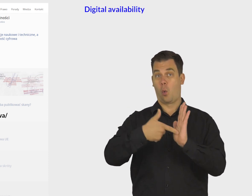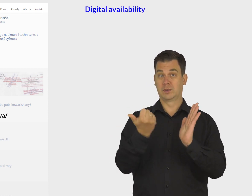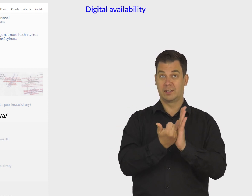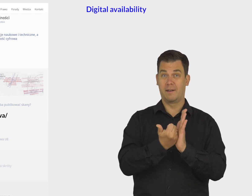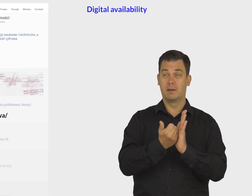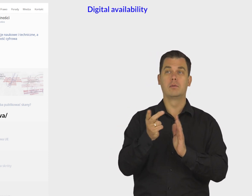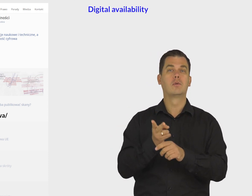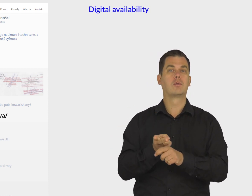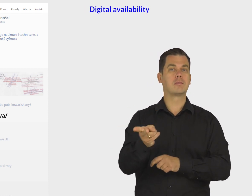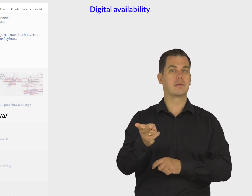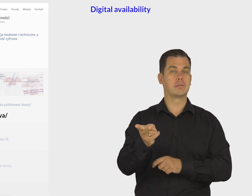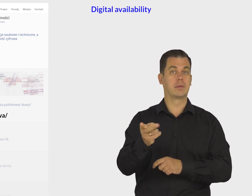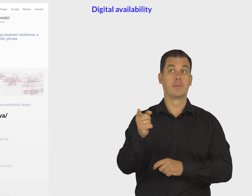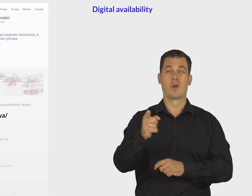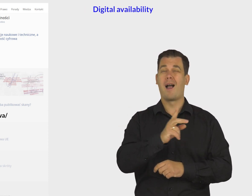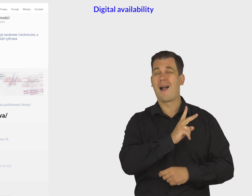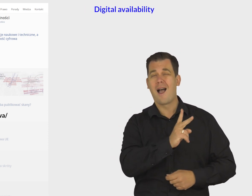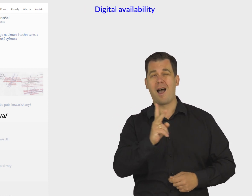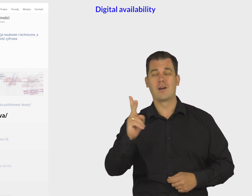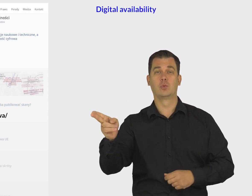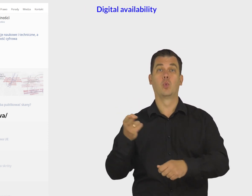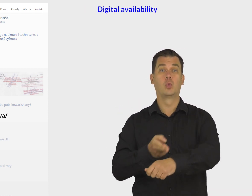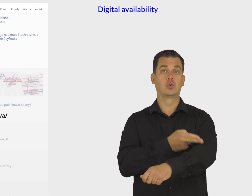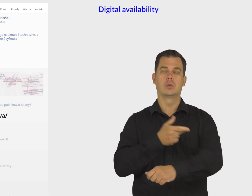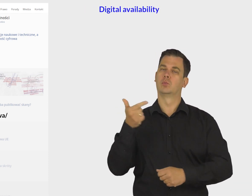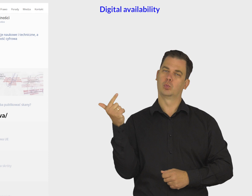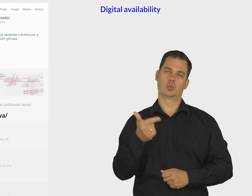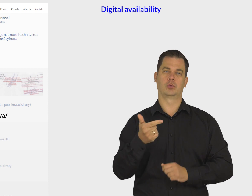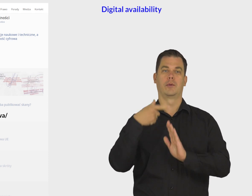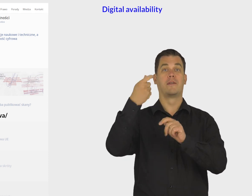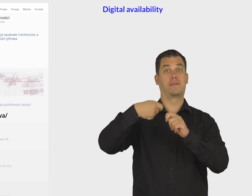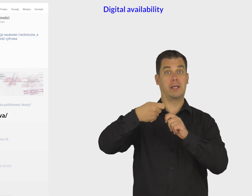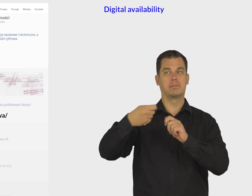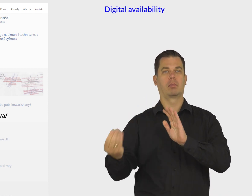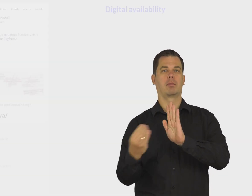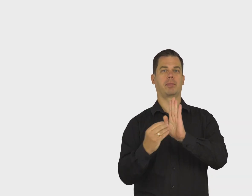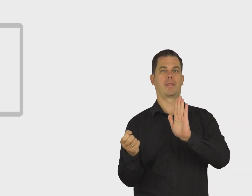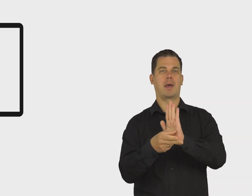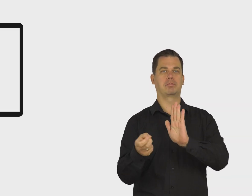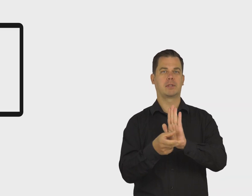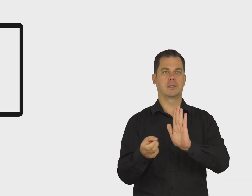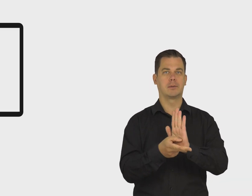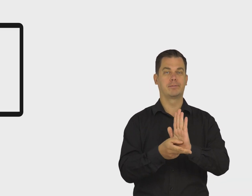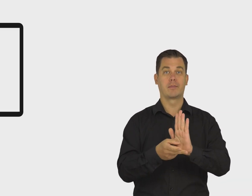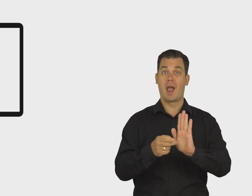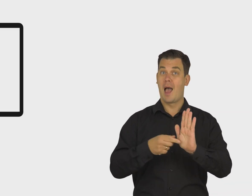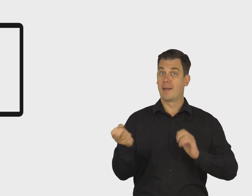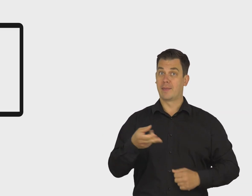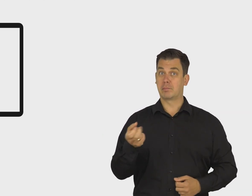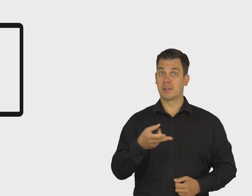cyfrowej podmioty publiczne są zobowiązane do publikowania filmów z napisami. Ale napisy są również ważne